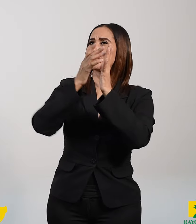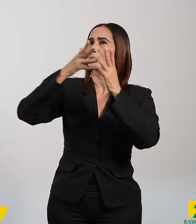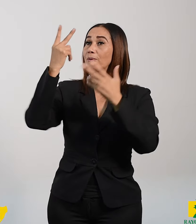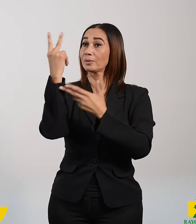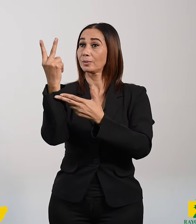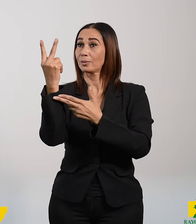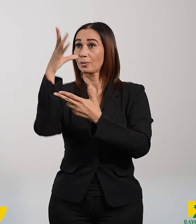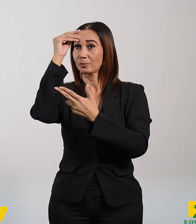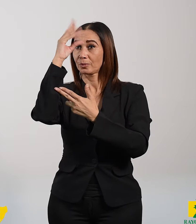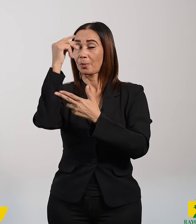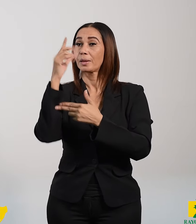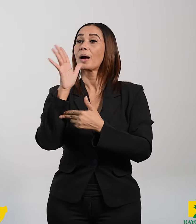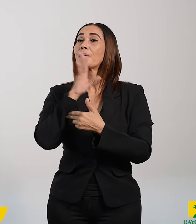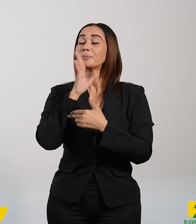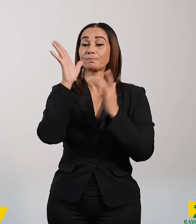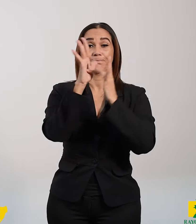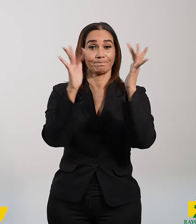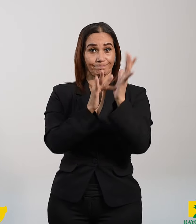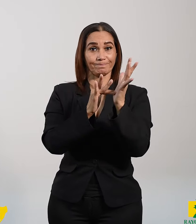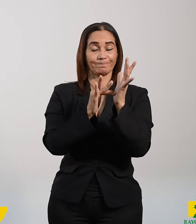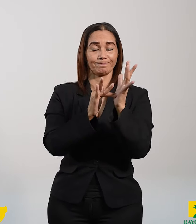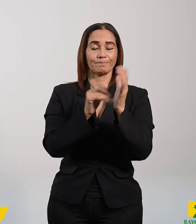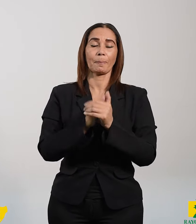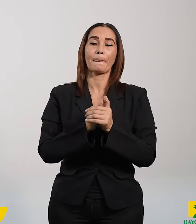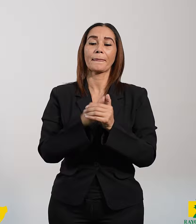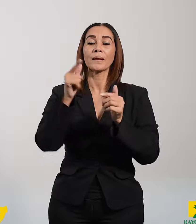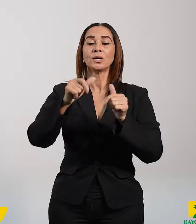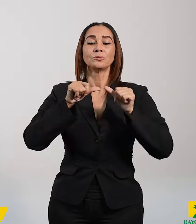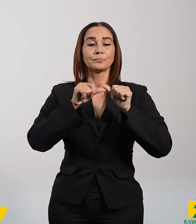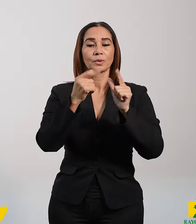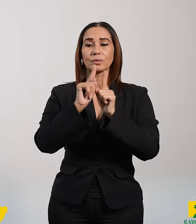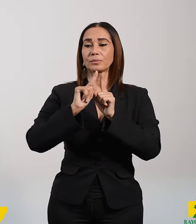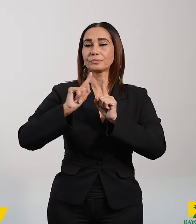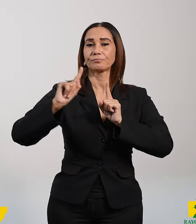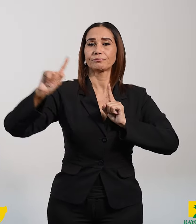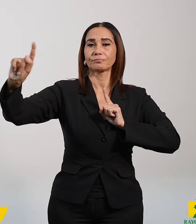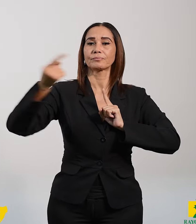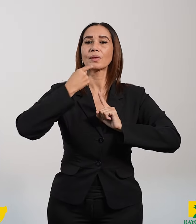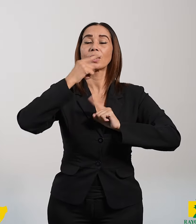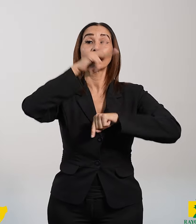hombres que estaban con él. Mientras éstos se alejaban, dijo Pedro a Jesús.